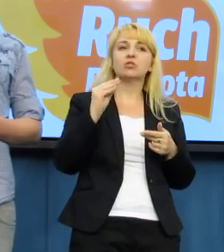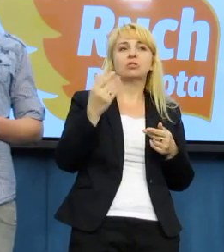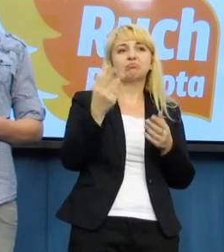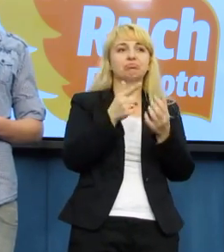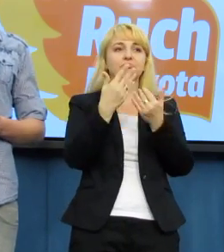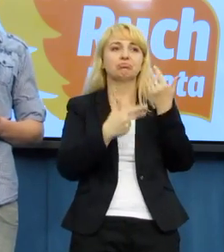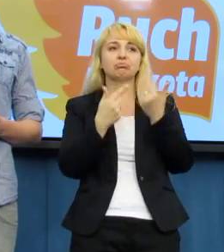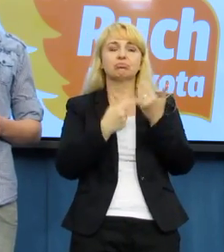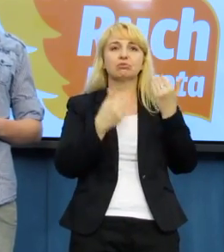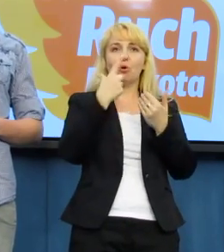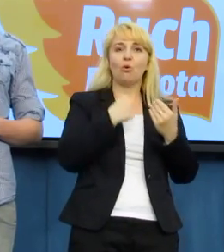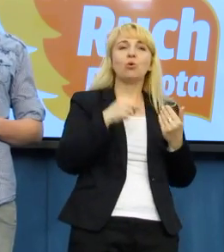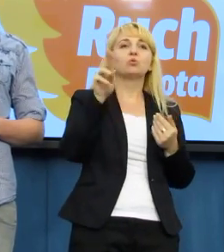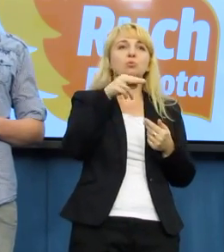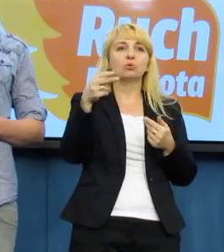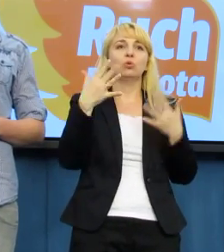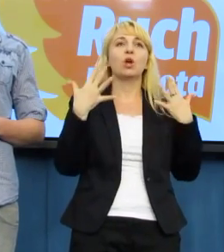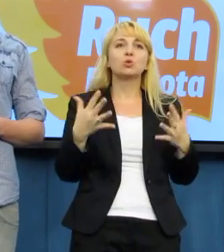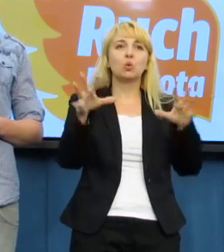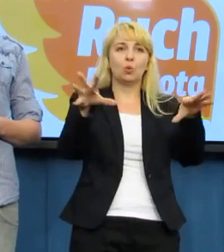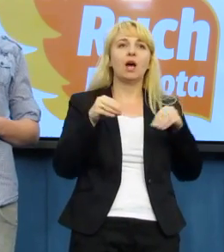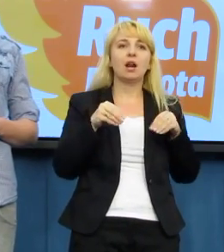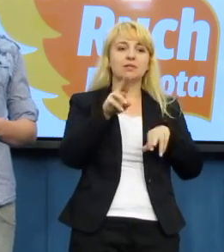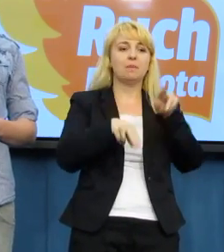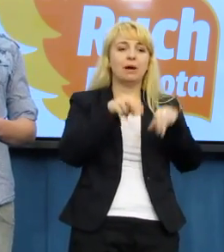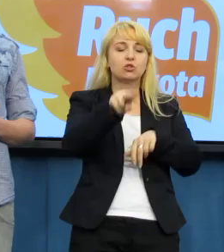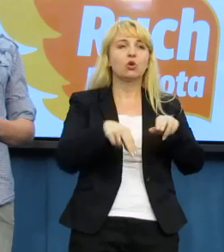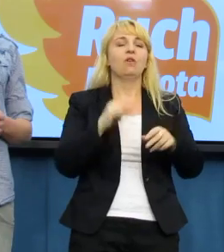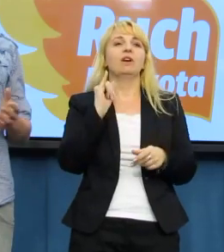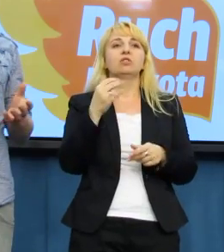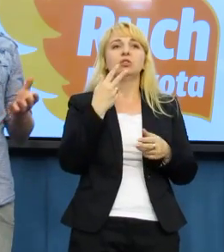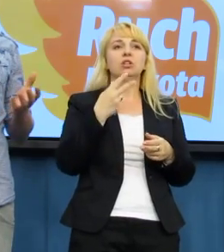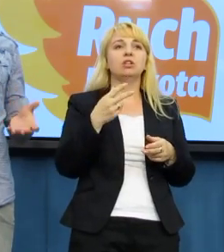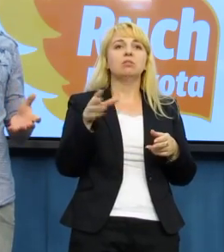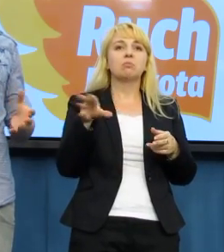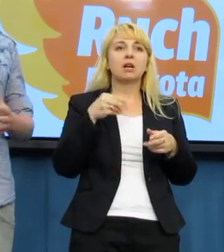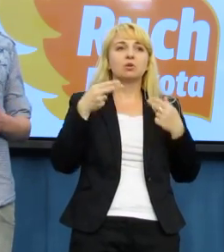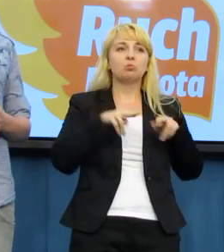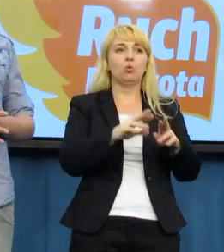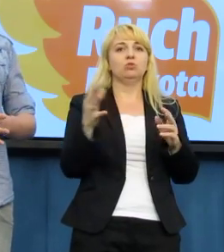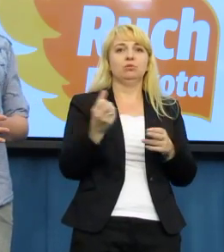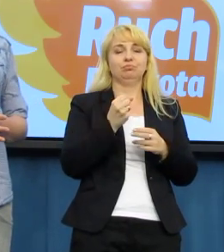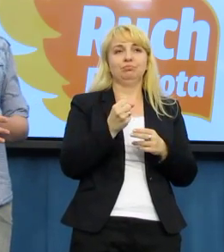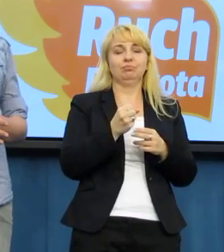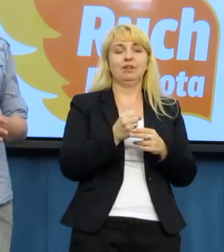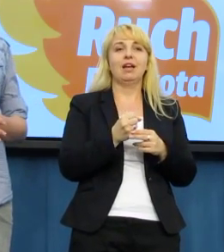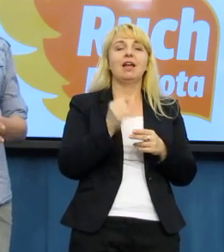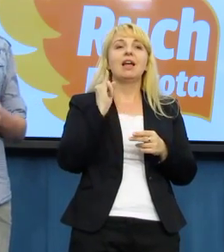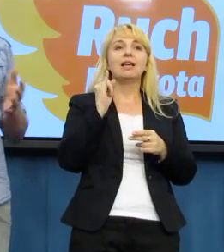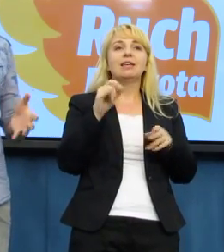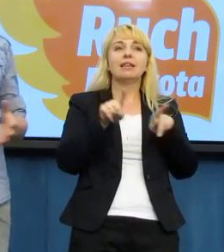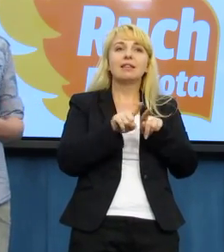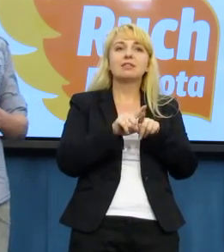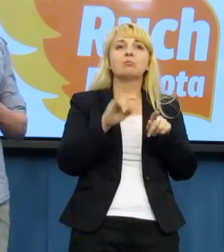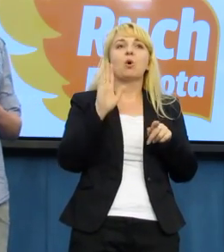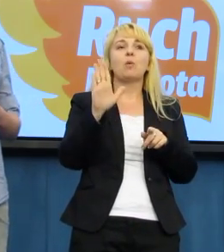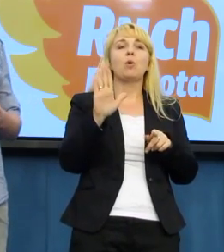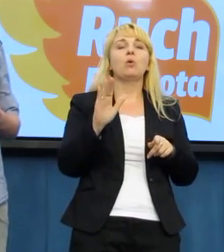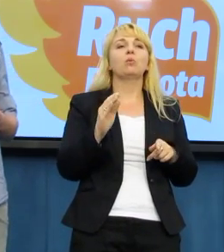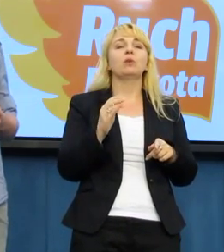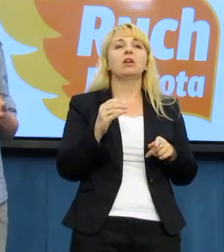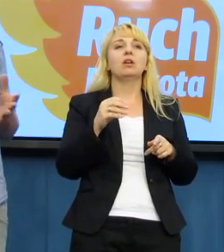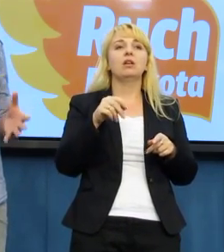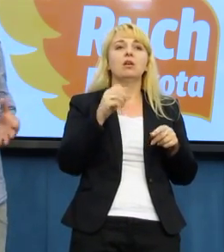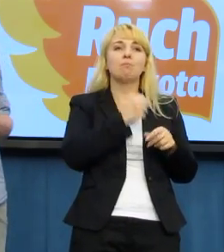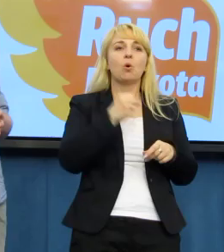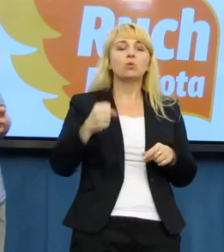chcą razem z nami być, które chcą razem z nami maszerować, żeby wymienić tylko posła Wenderlicha, wymienić